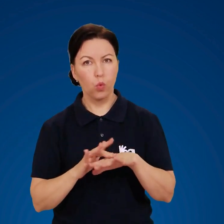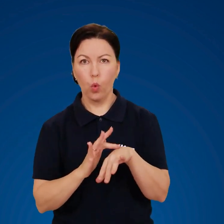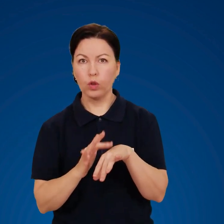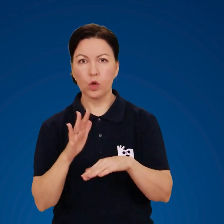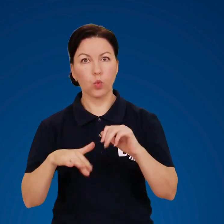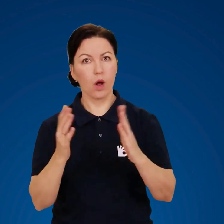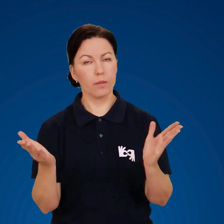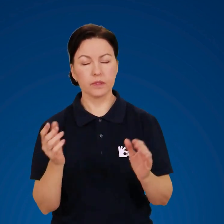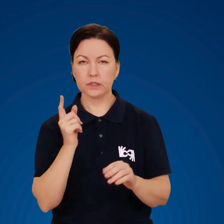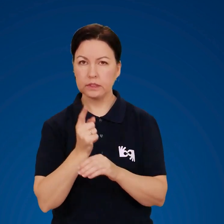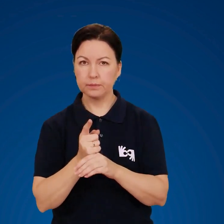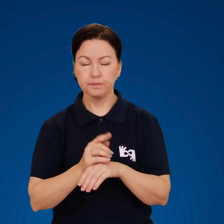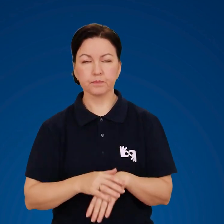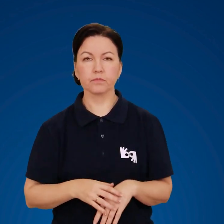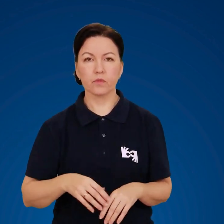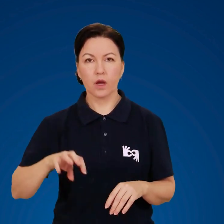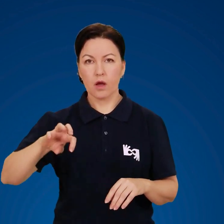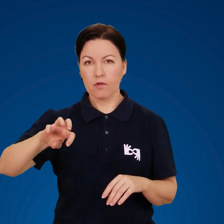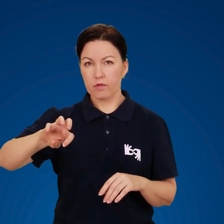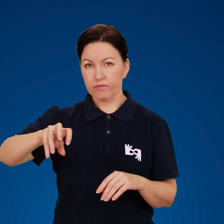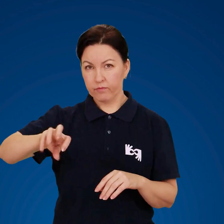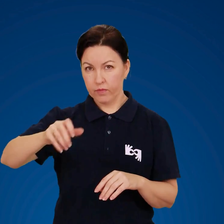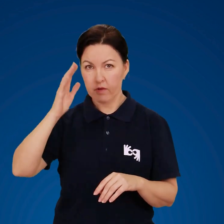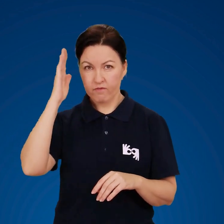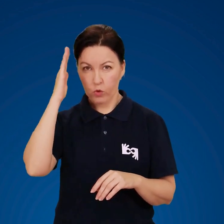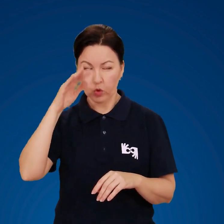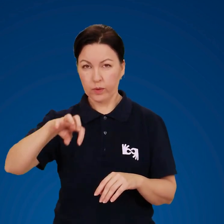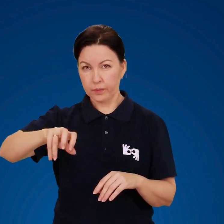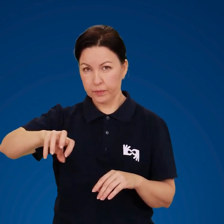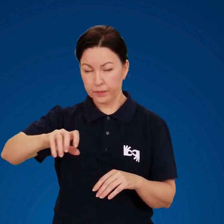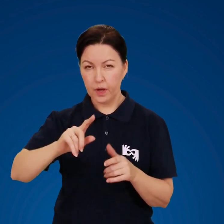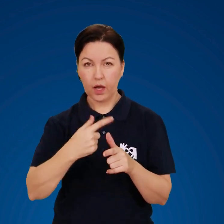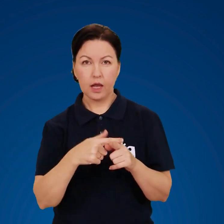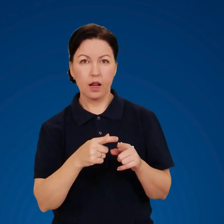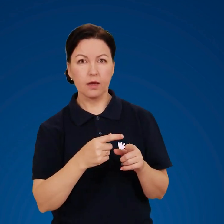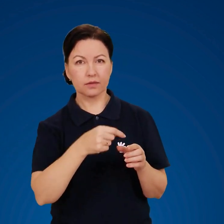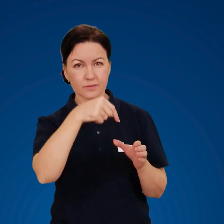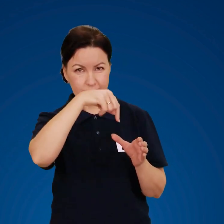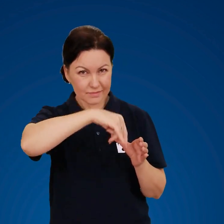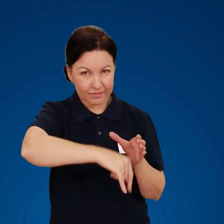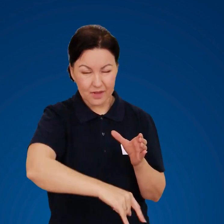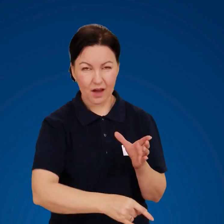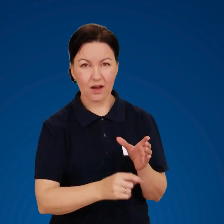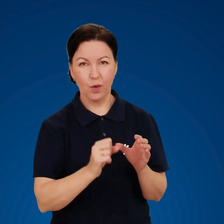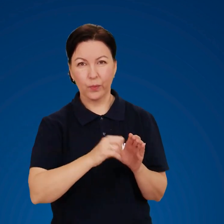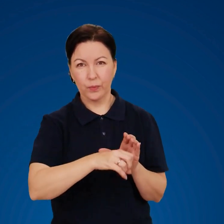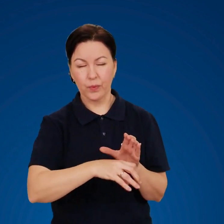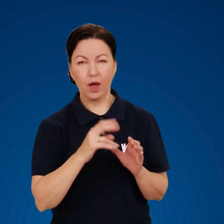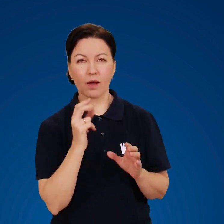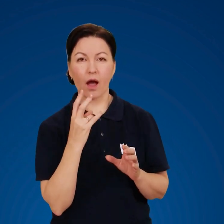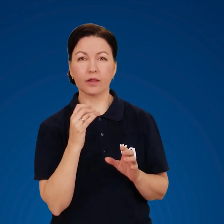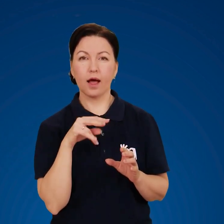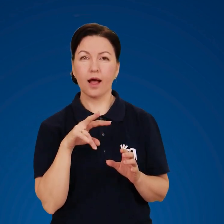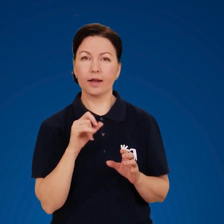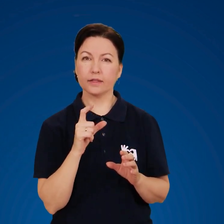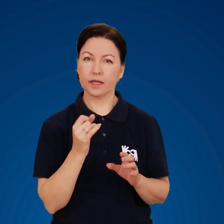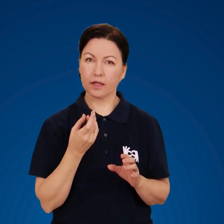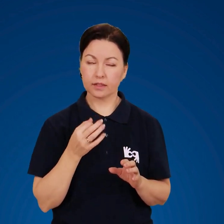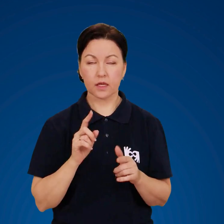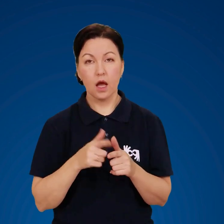Не торкайтеся водопровідних кранів або каналізаційних пристроїв, а також металевих предметів,